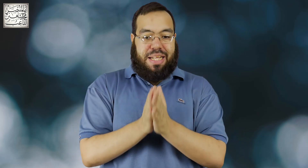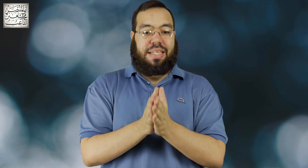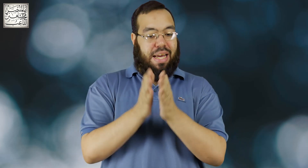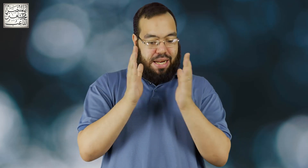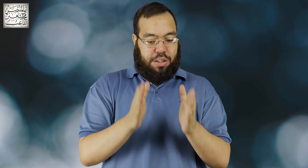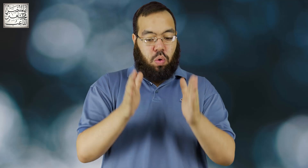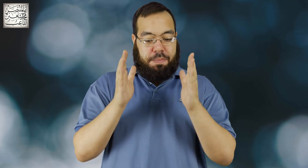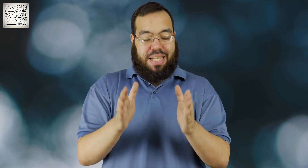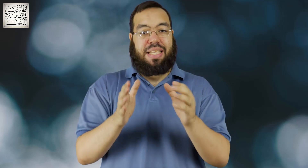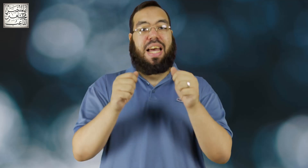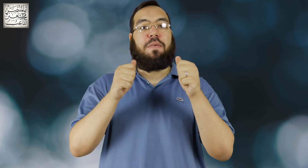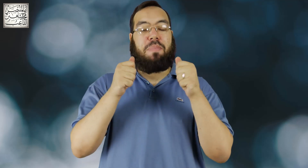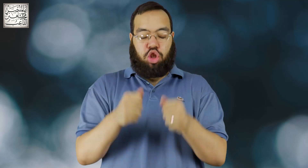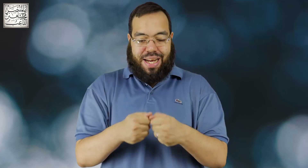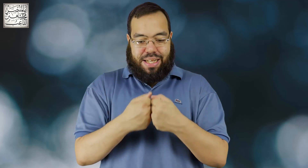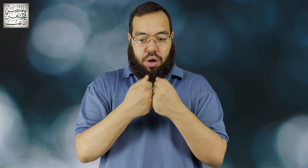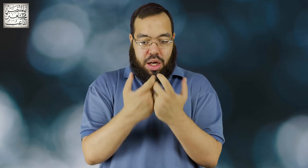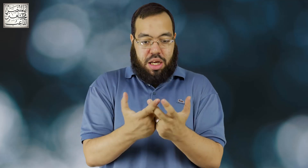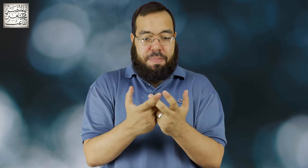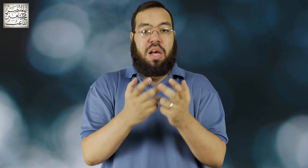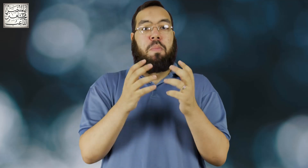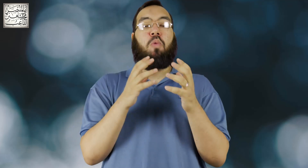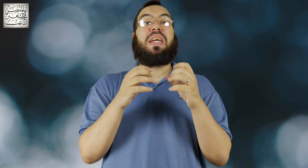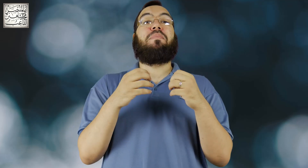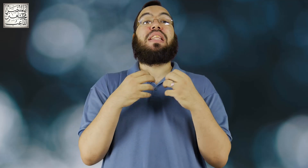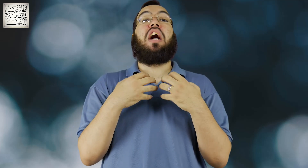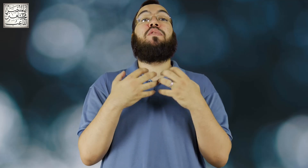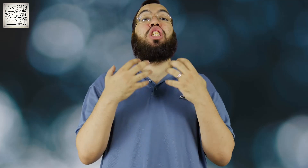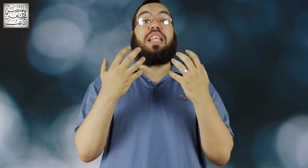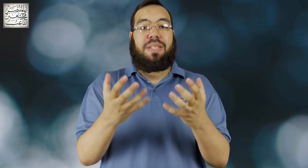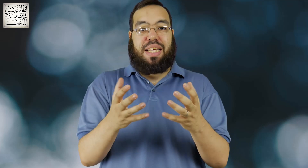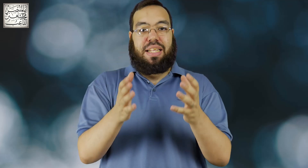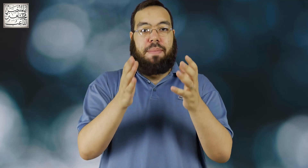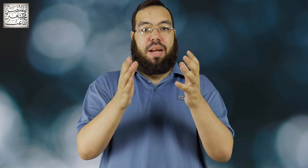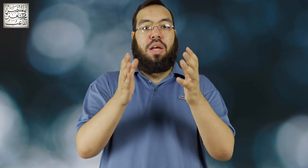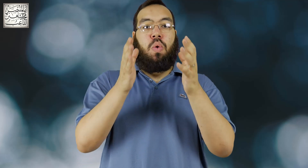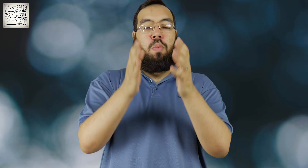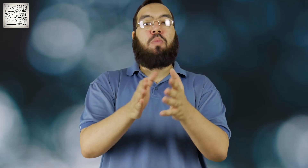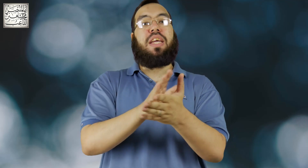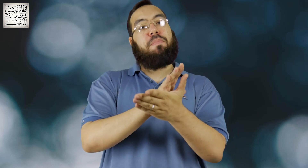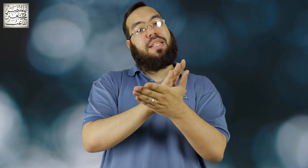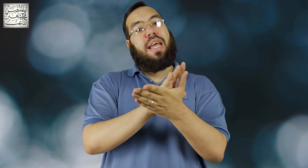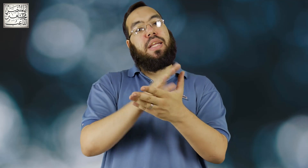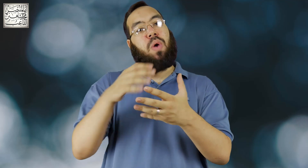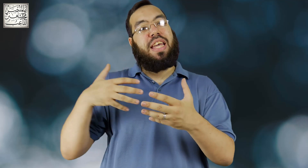بتسخن السوني بتسخن بشكل رهيب ممكن ما تعرفش تمسك الكاميرا وممكن بالتالي وهي